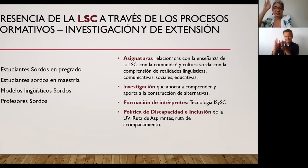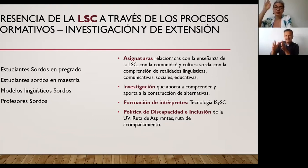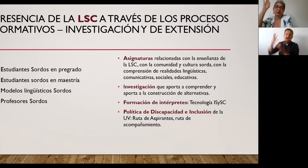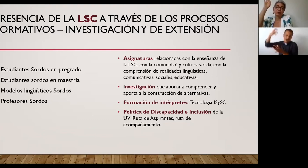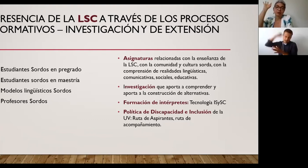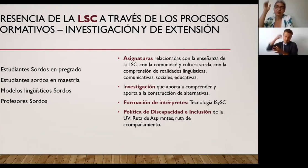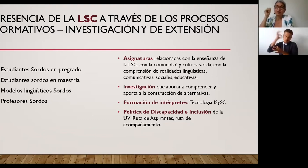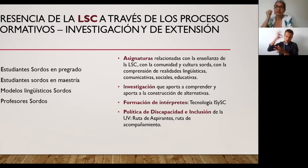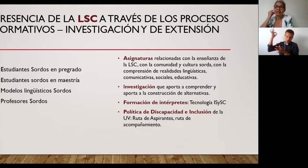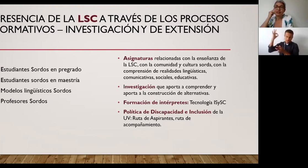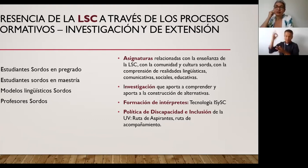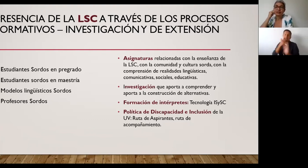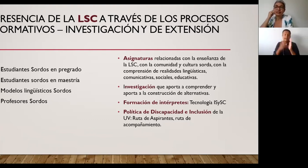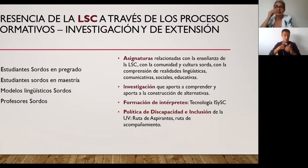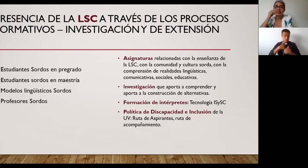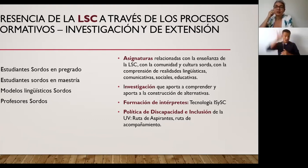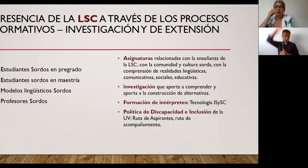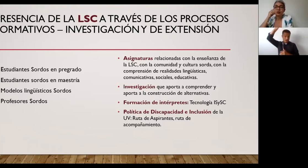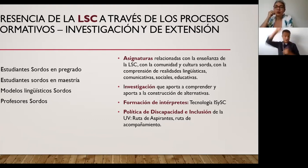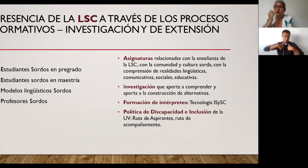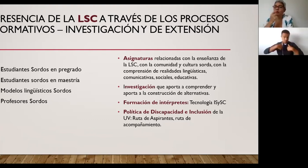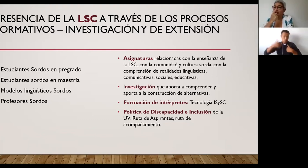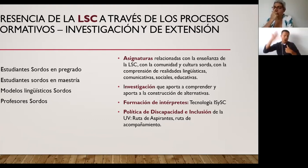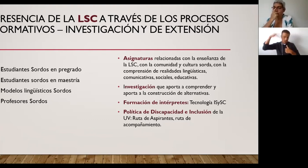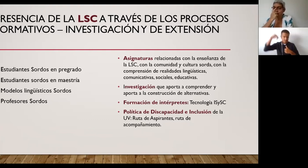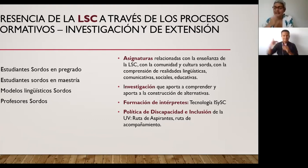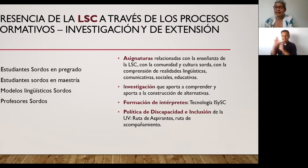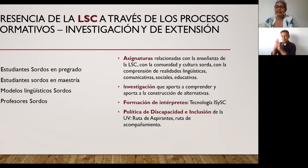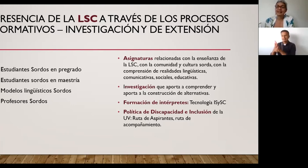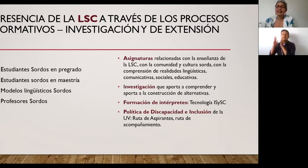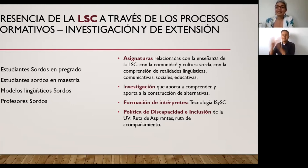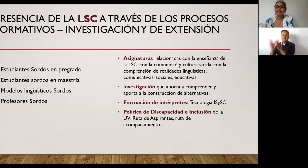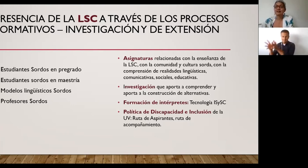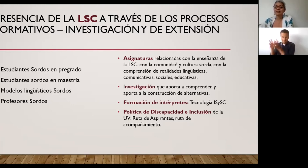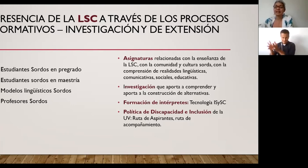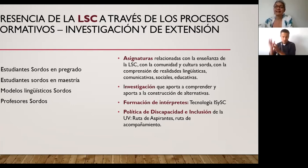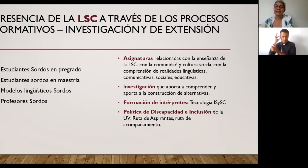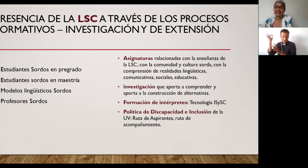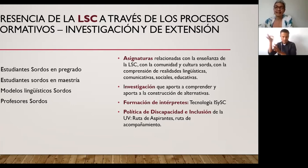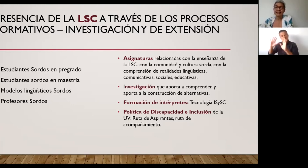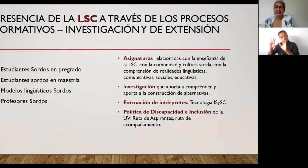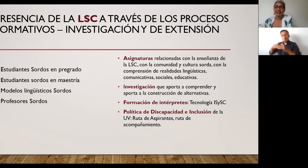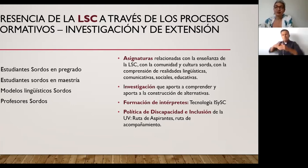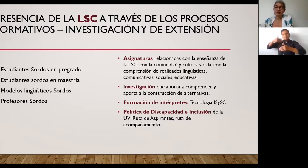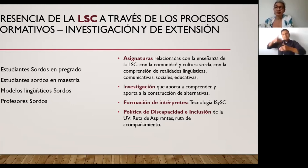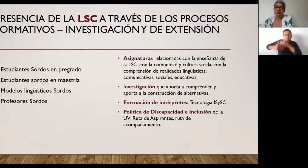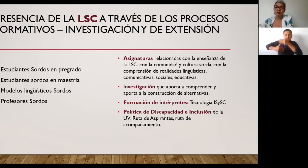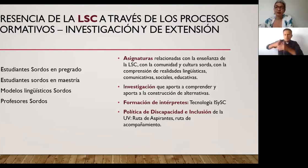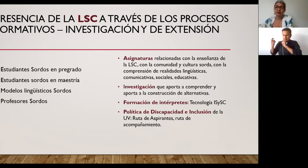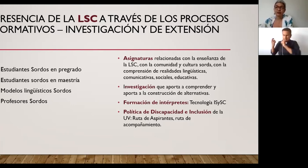este caso a mí me correspondió enseñar lengua de señas pero poco a poco se logró de que esta tarea se le entregara a profesores sordos